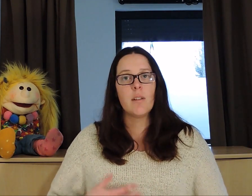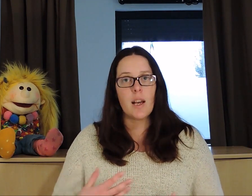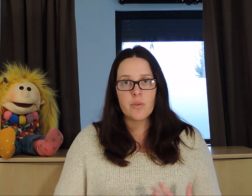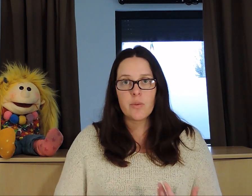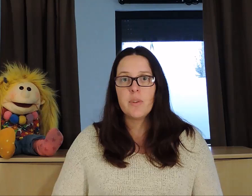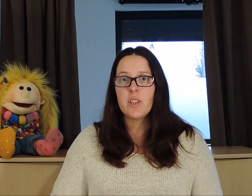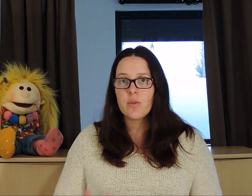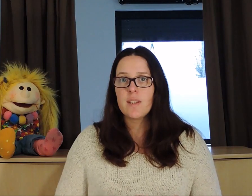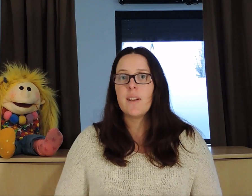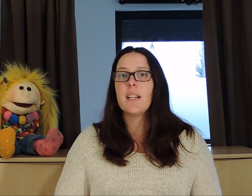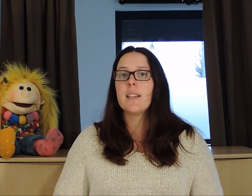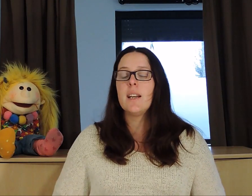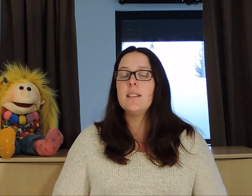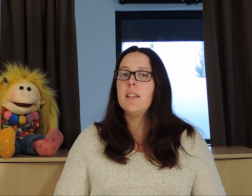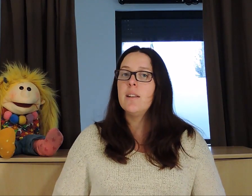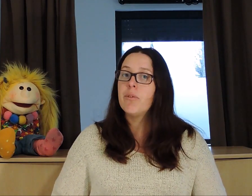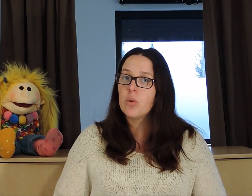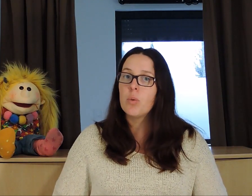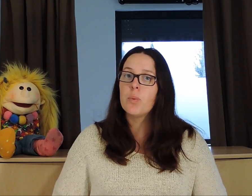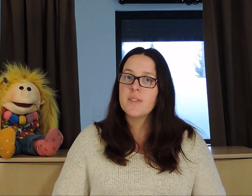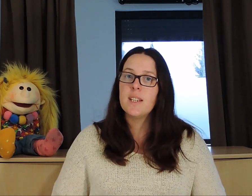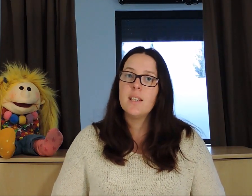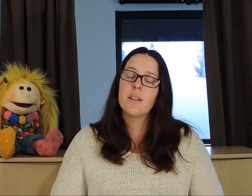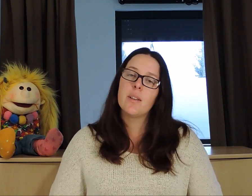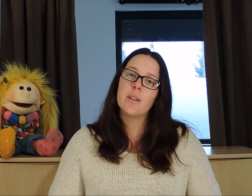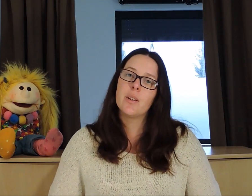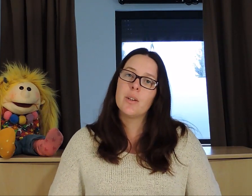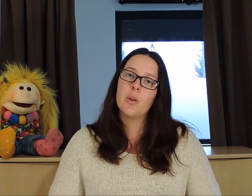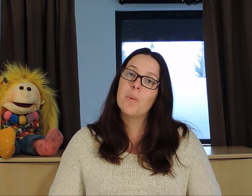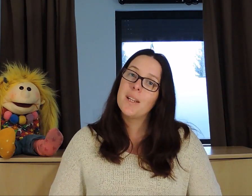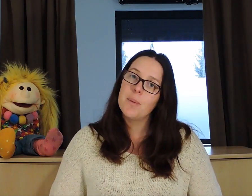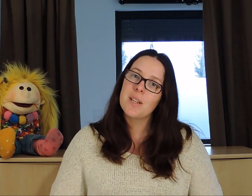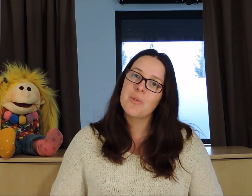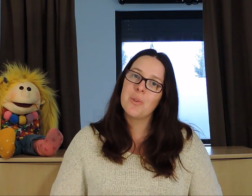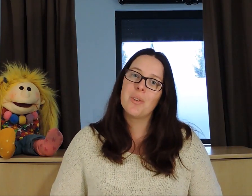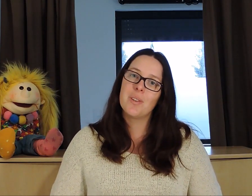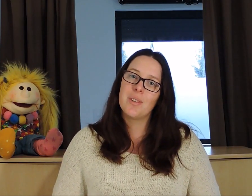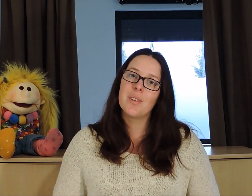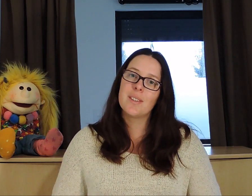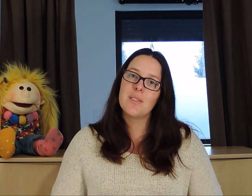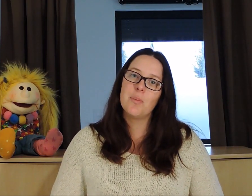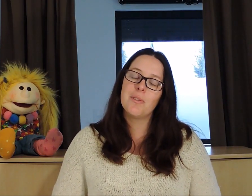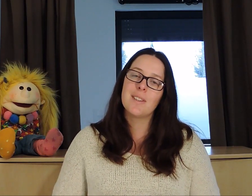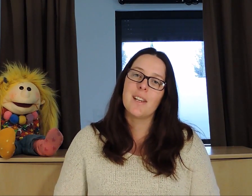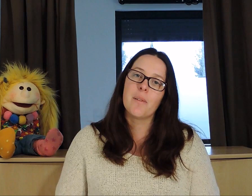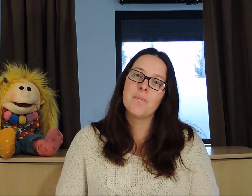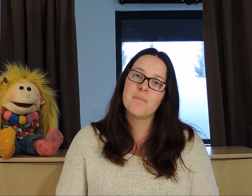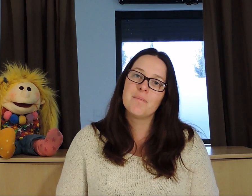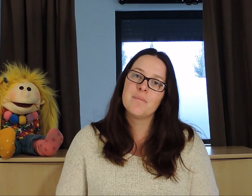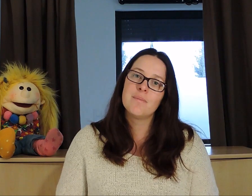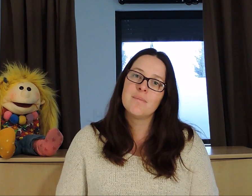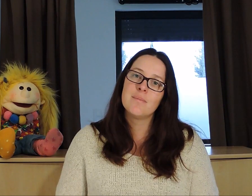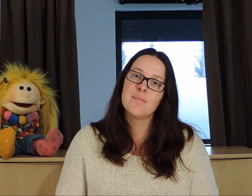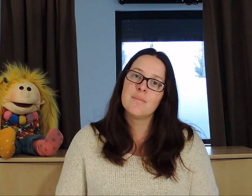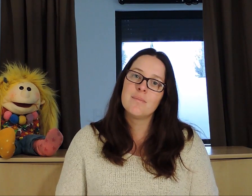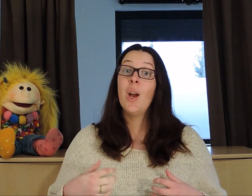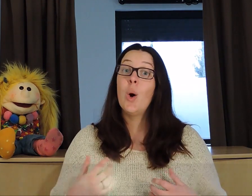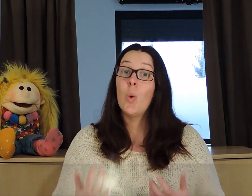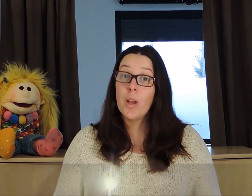Voilà, ce sont les choses avec lesquelles il faut composer auprès des personnes trisomie 21. On